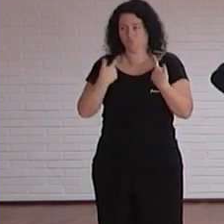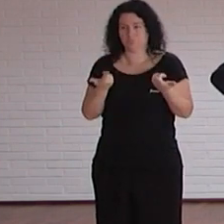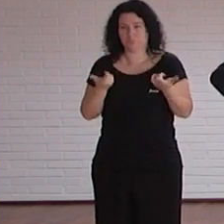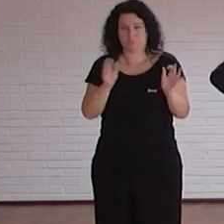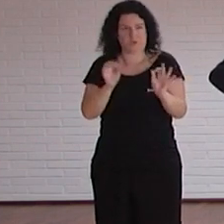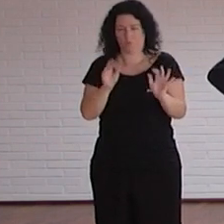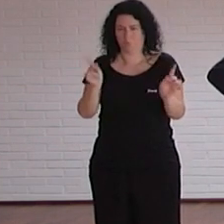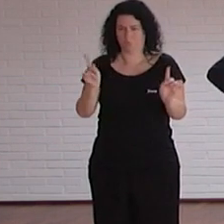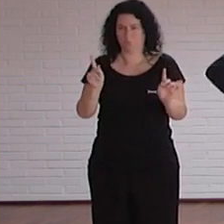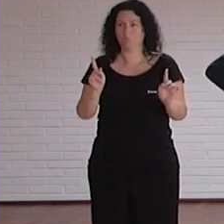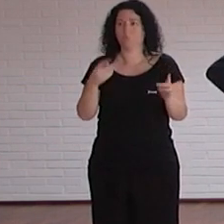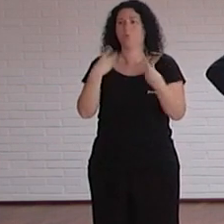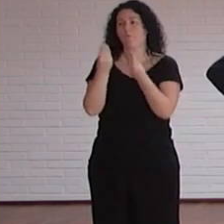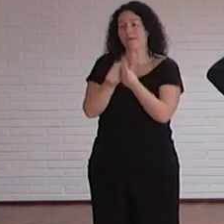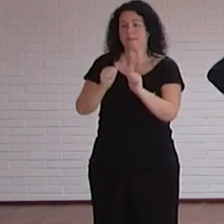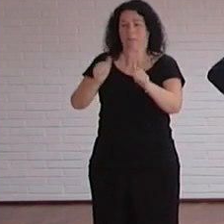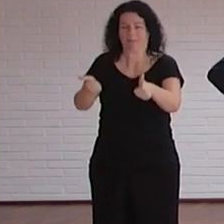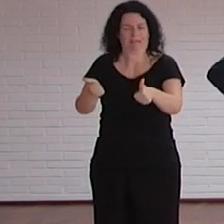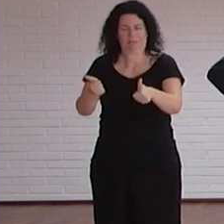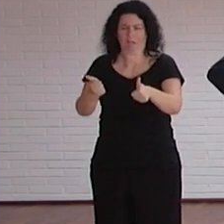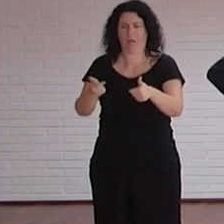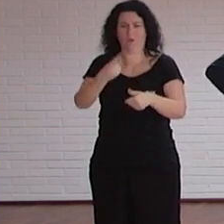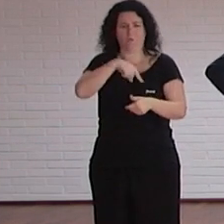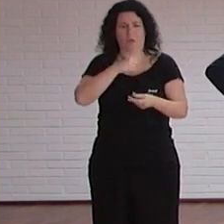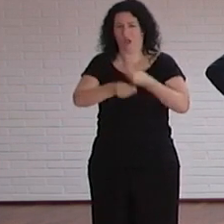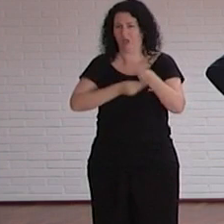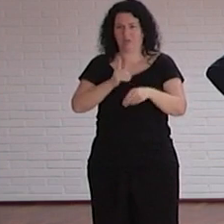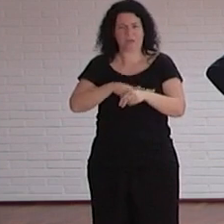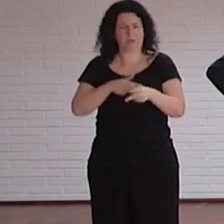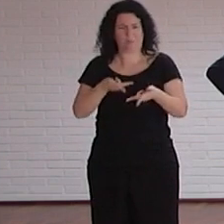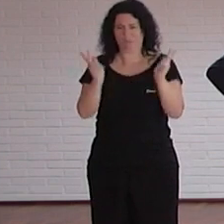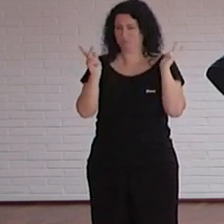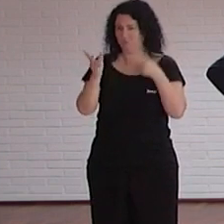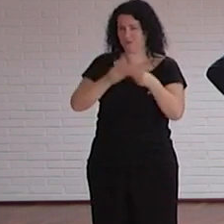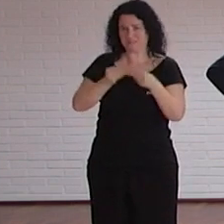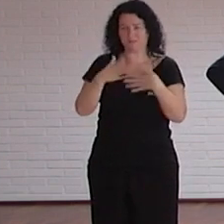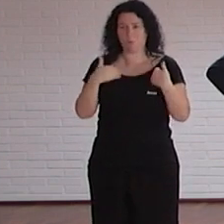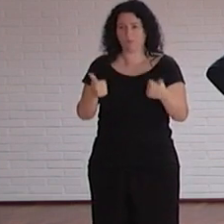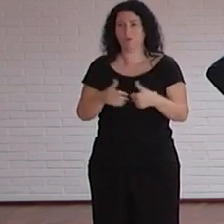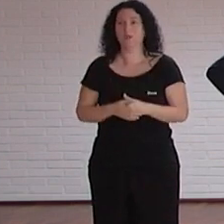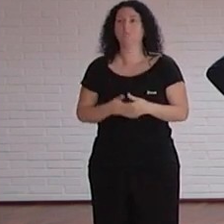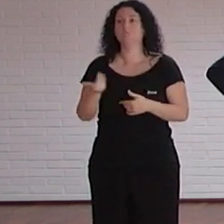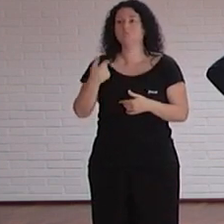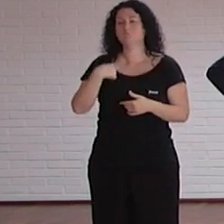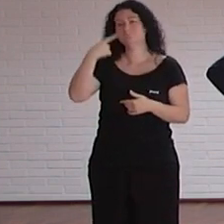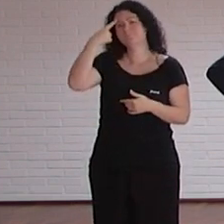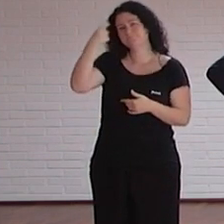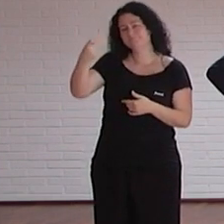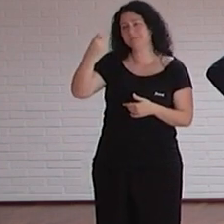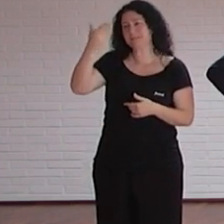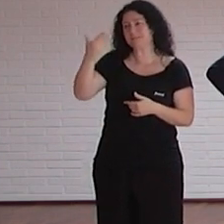preparados en una fecha sino que se puedan realizar en cualquier momento pero lo que considero así como